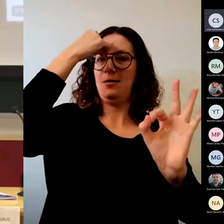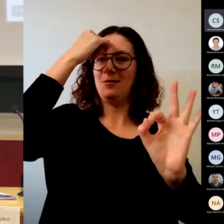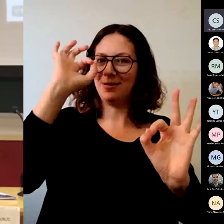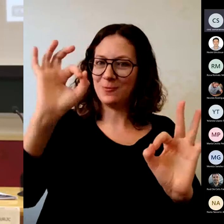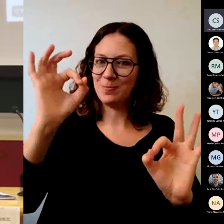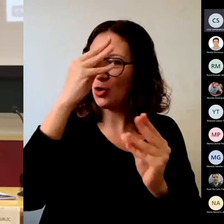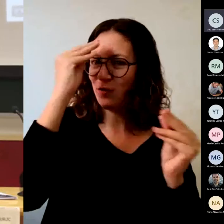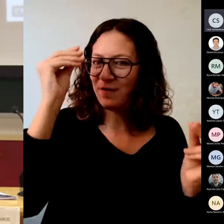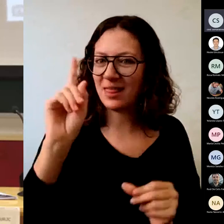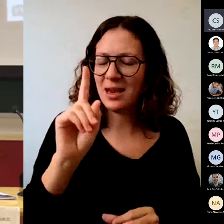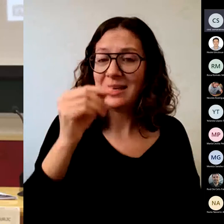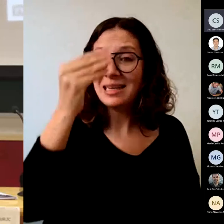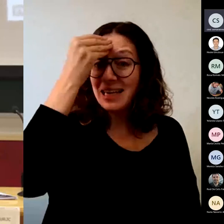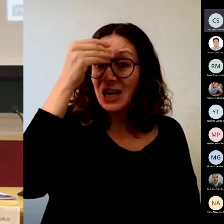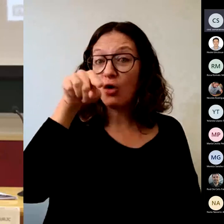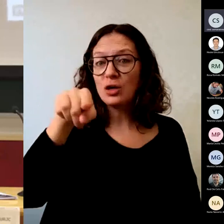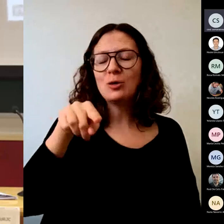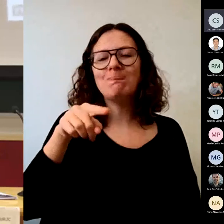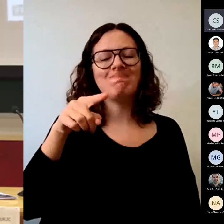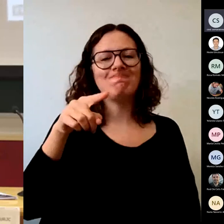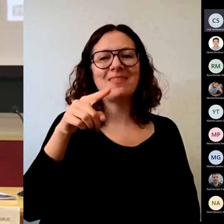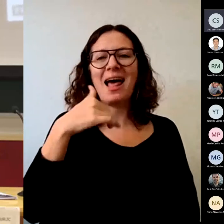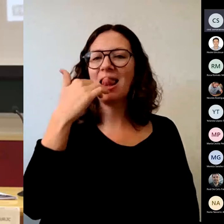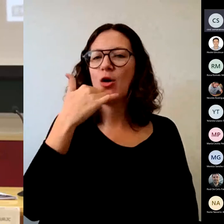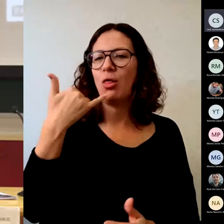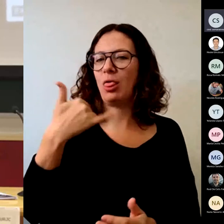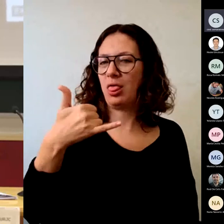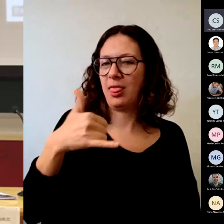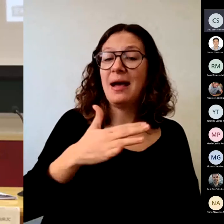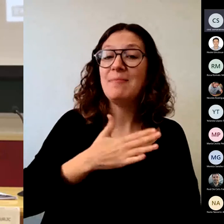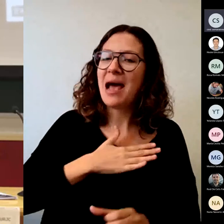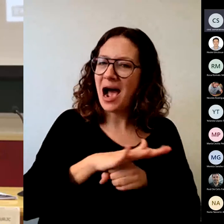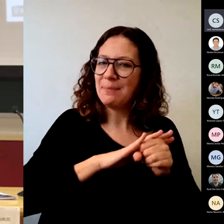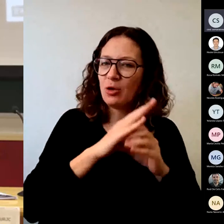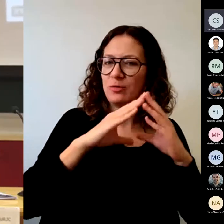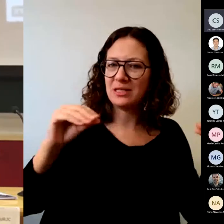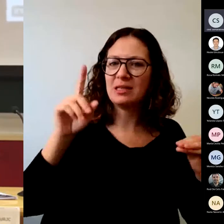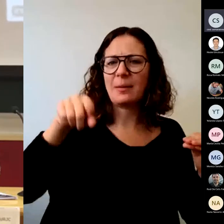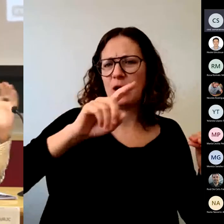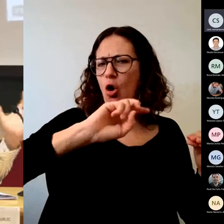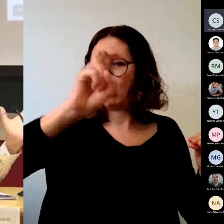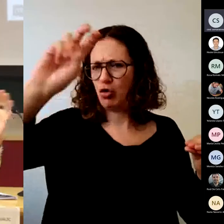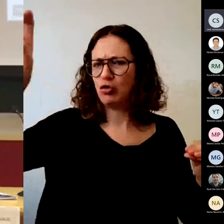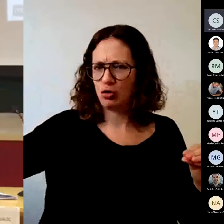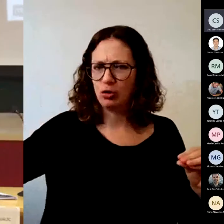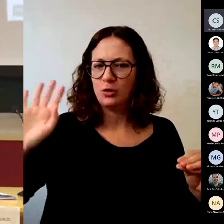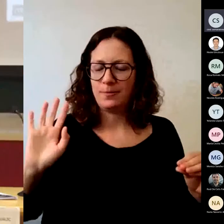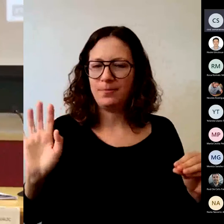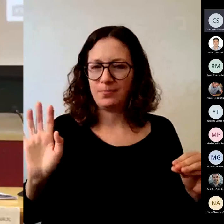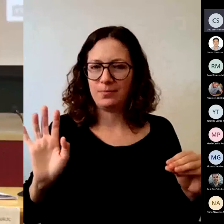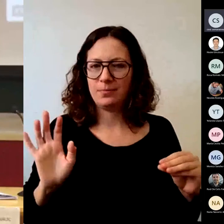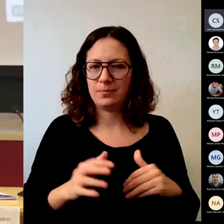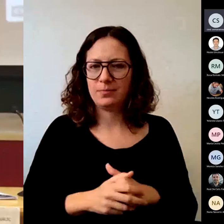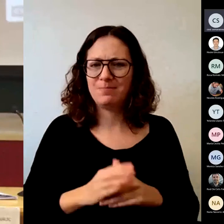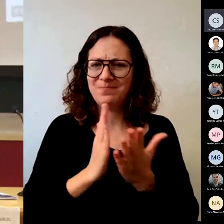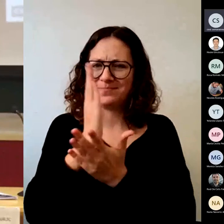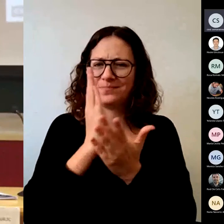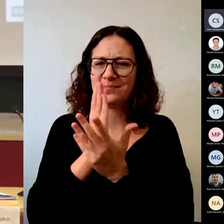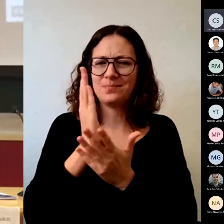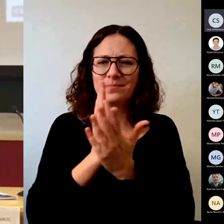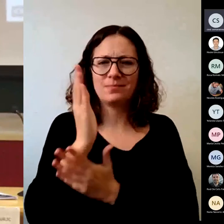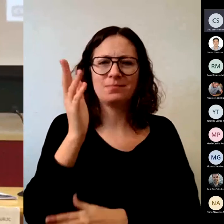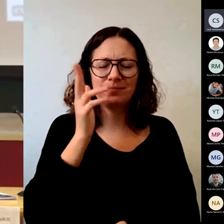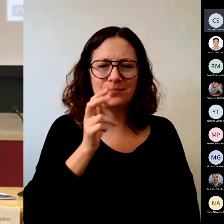que todavía tenemos en el ámbito comunitario y en otras etapas y llevan muchos más años que no con la evaluación